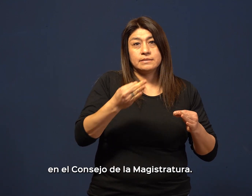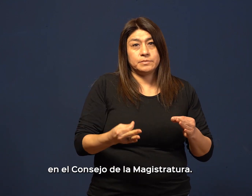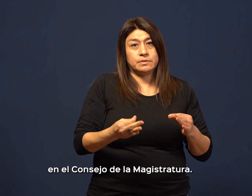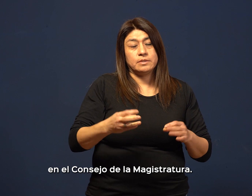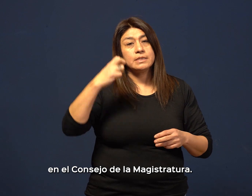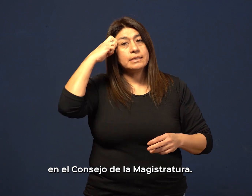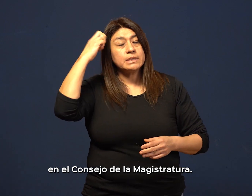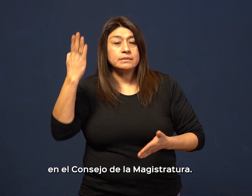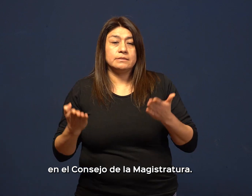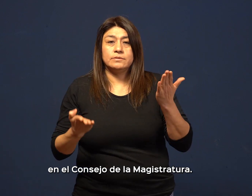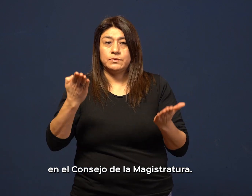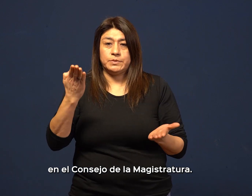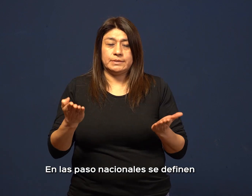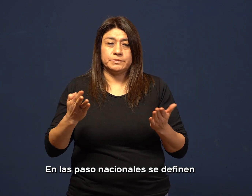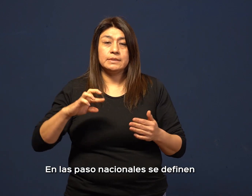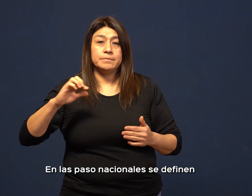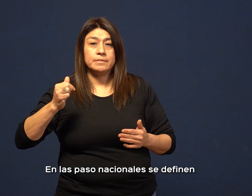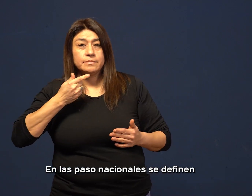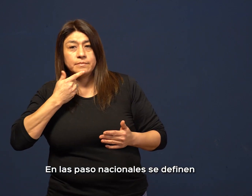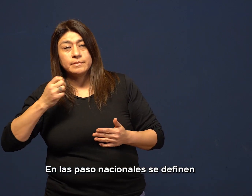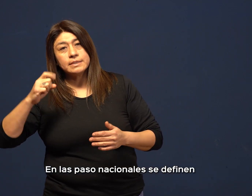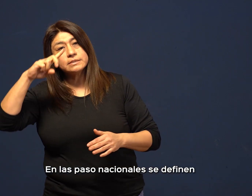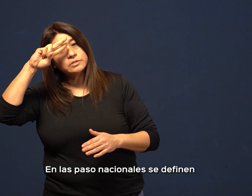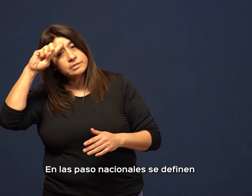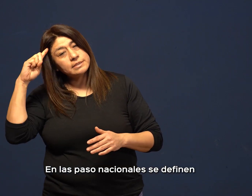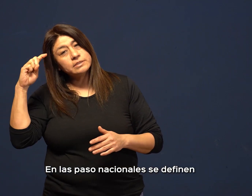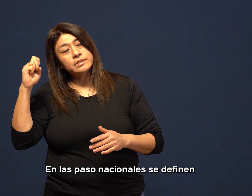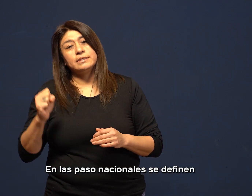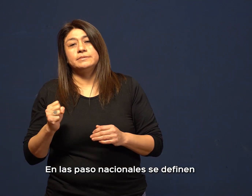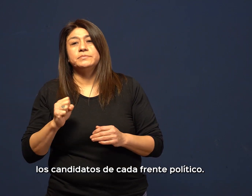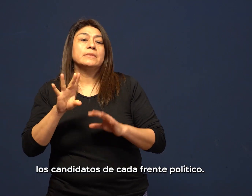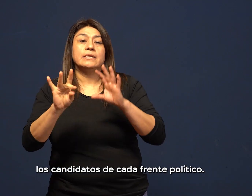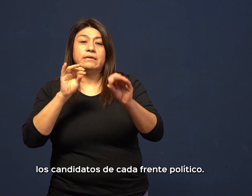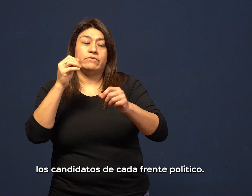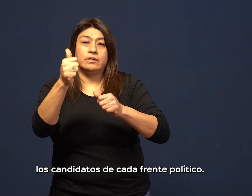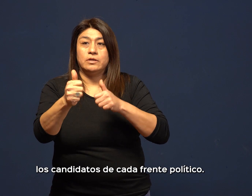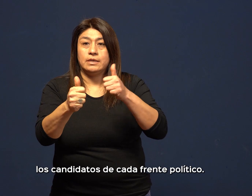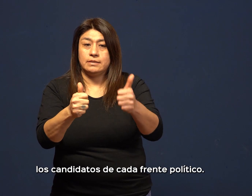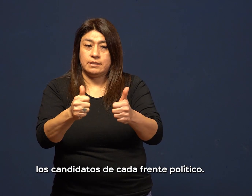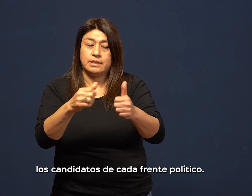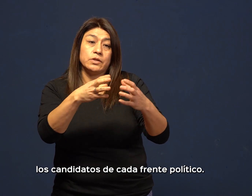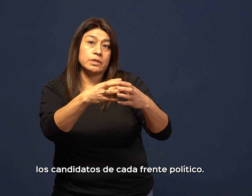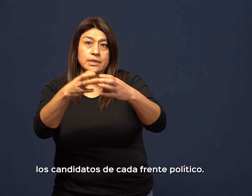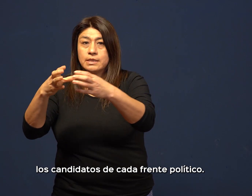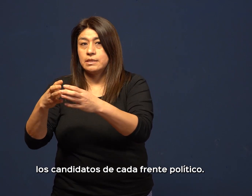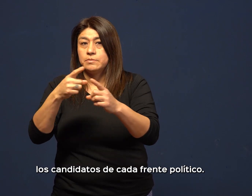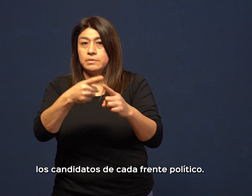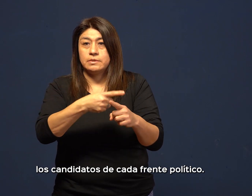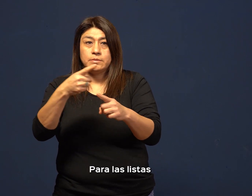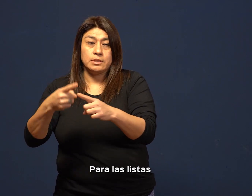Consejo de la Magistratura, en las PASO nacionales, se definen los candidatos de cada frente político para